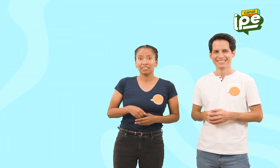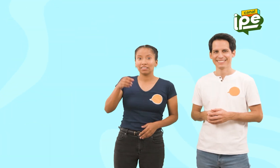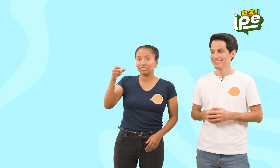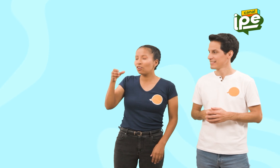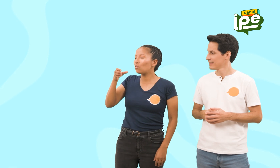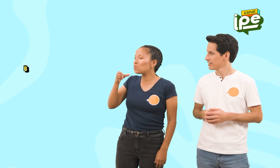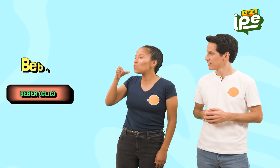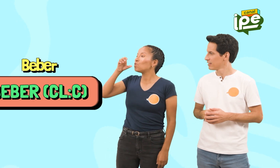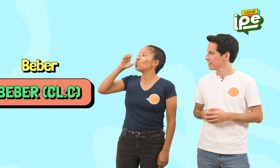Beber.